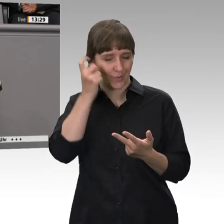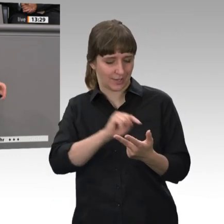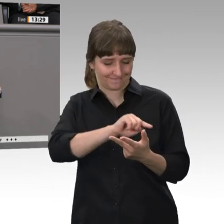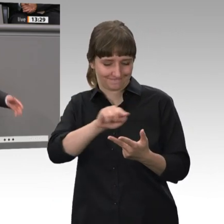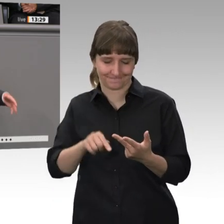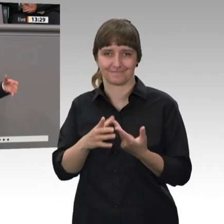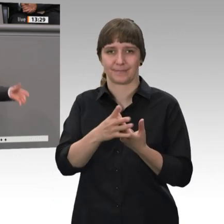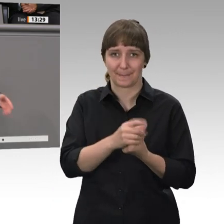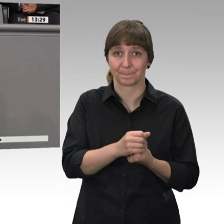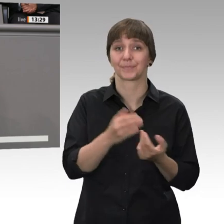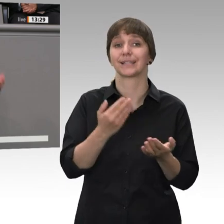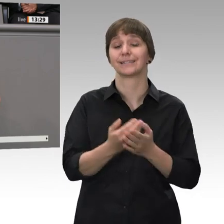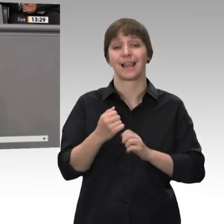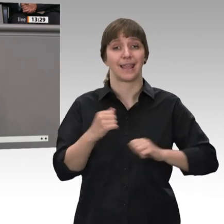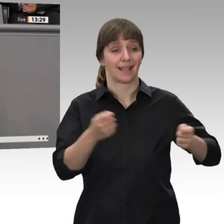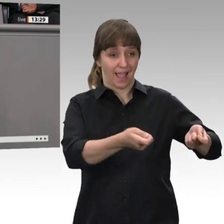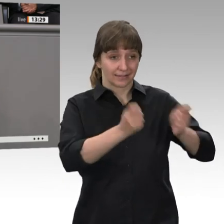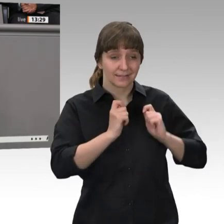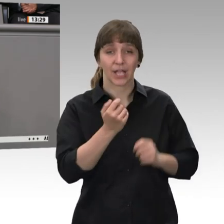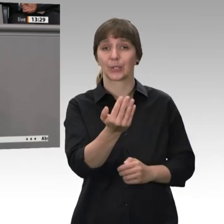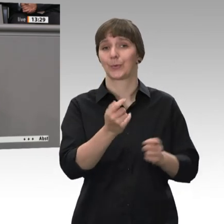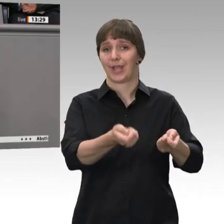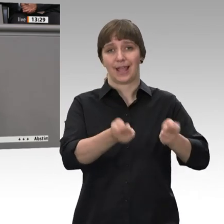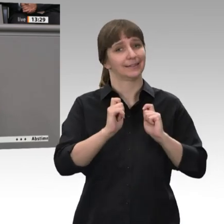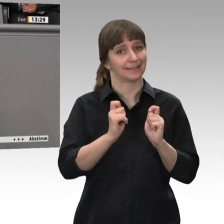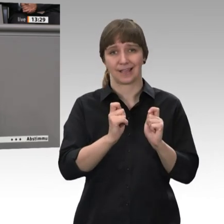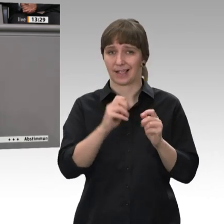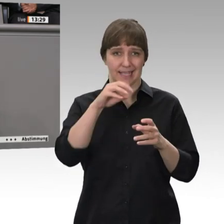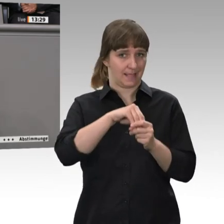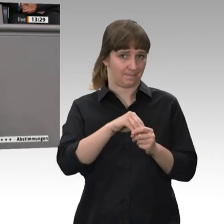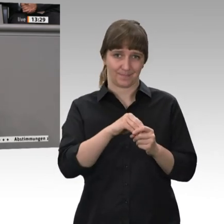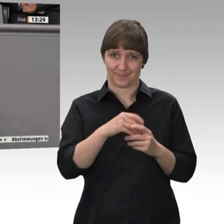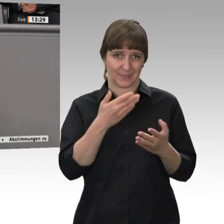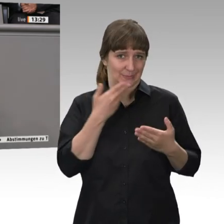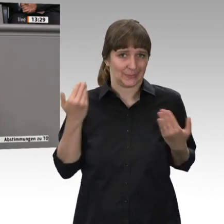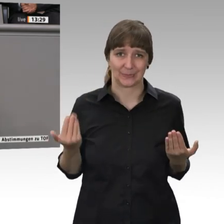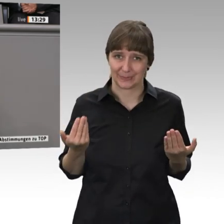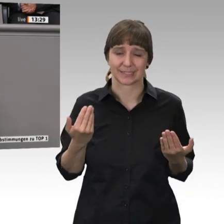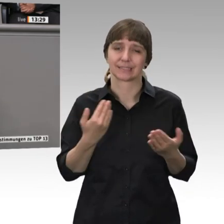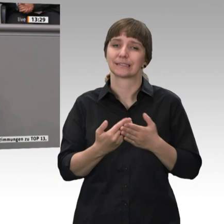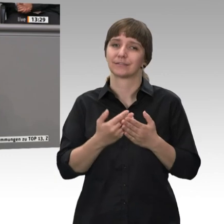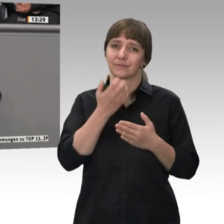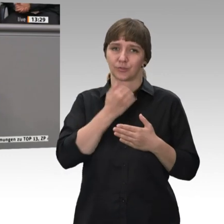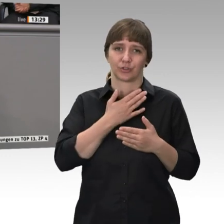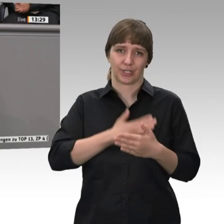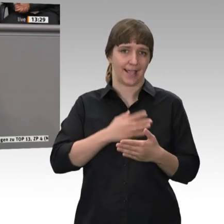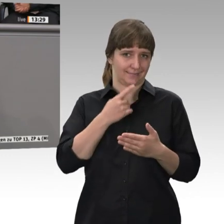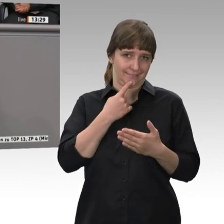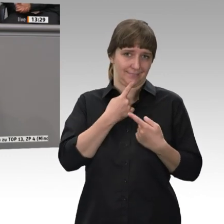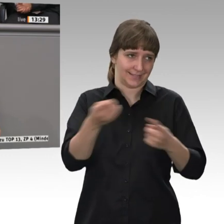den Anträgen der Linken und bei den Grünen nicht so zum Ausdruck. Das möchte ich hier natürlich durchaus mitfeststellen. Ich glaube,